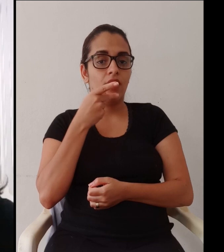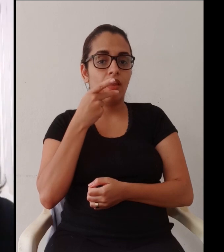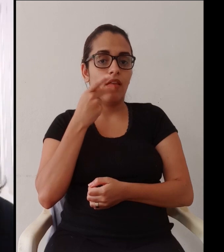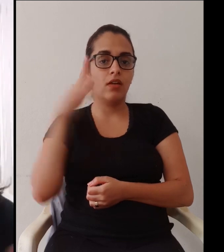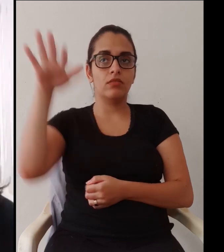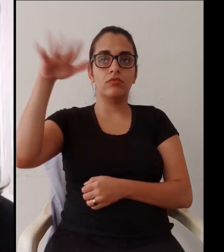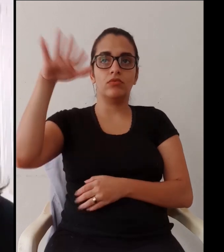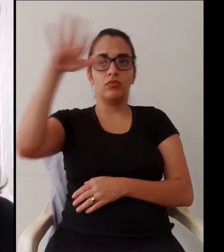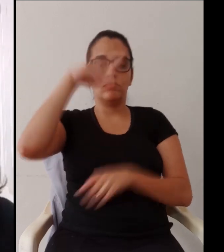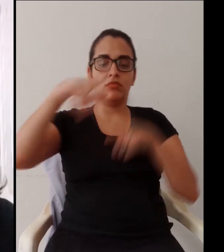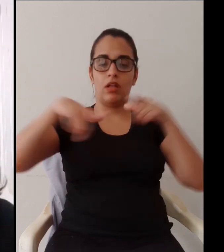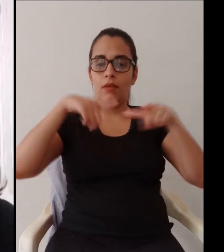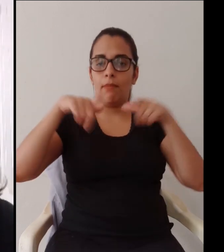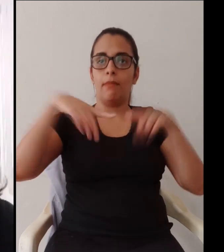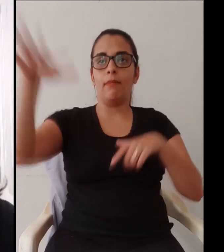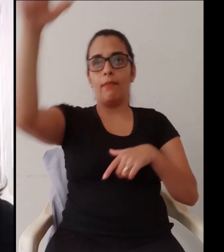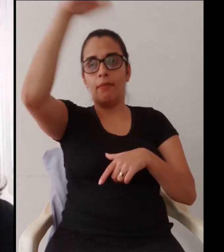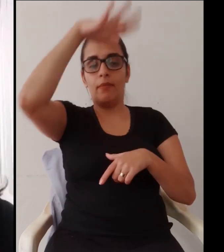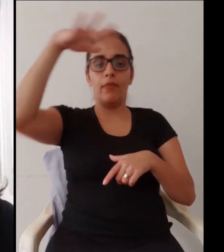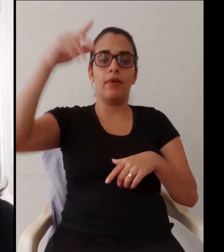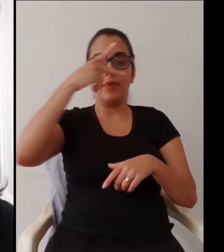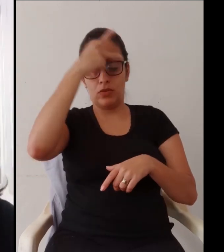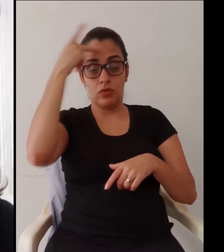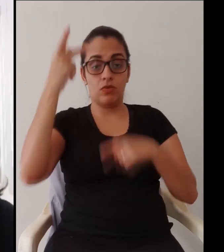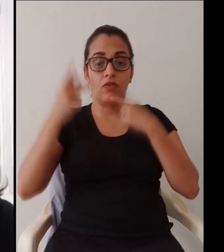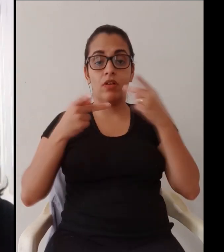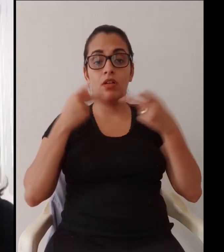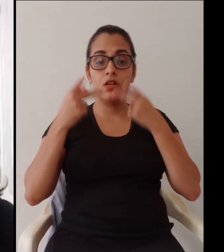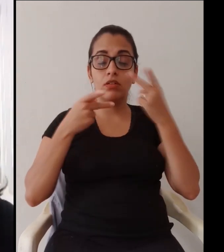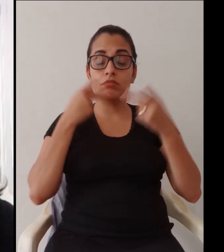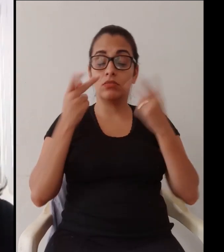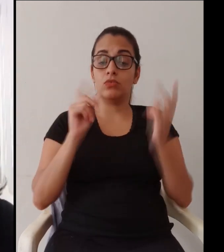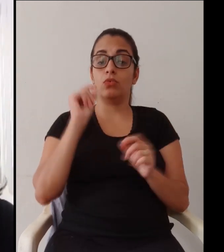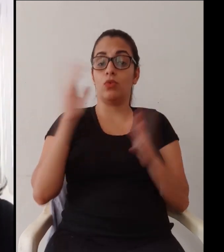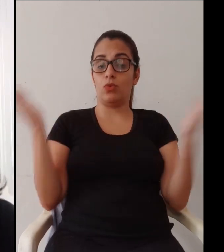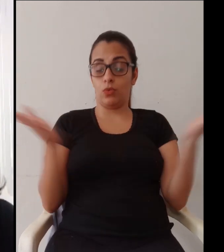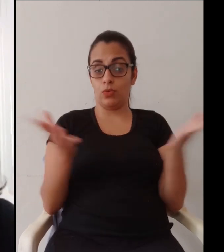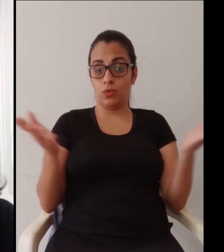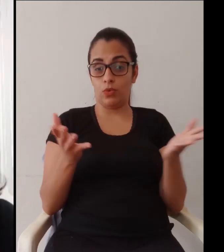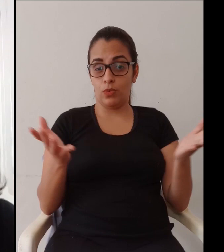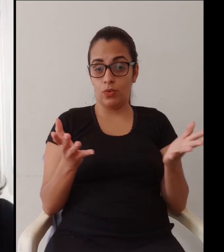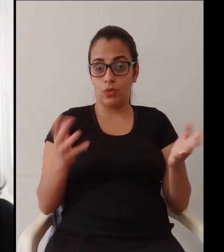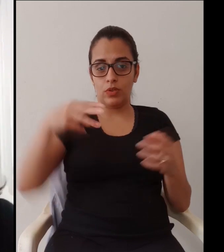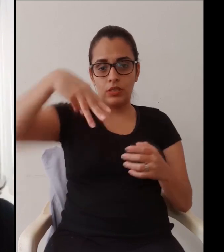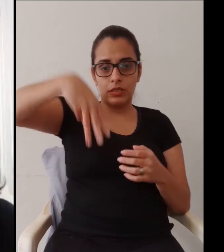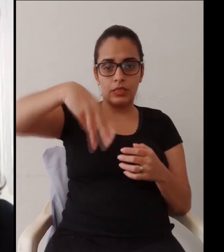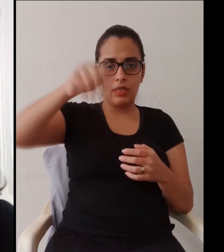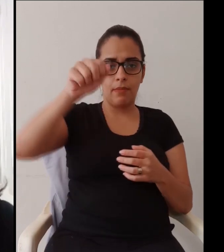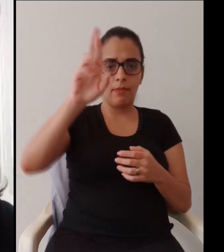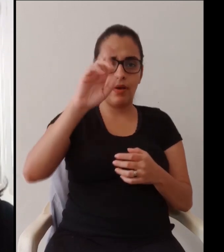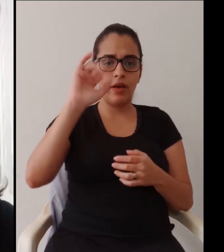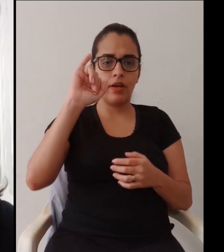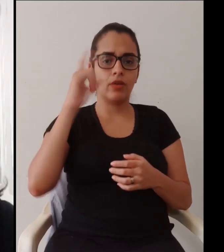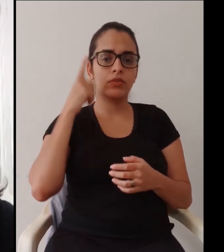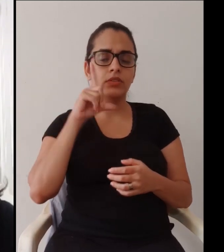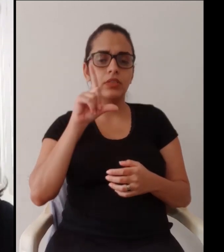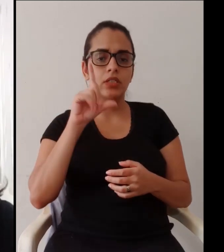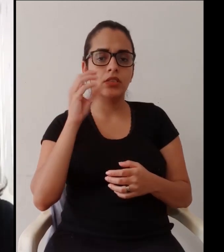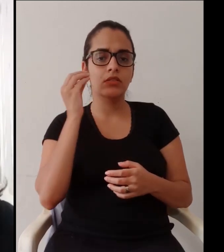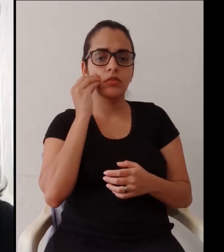com educação à distância. e o que está sendo dito no mercado, né, que as pessoas